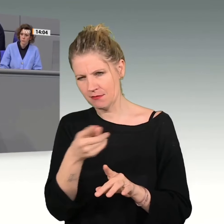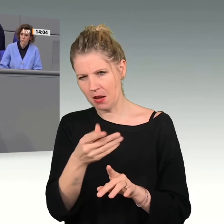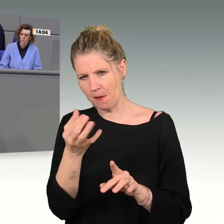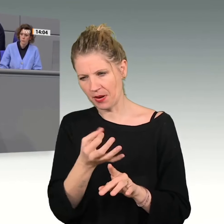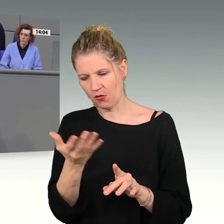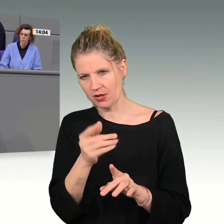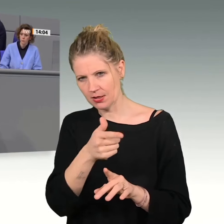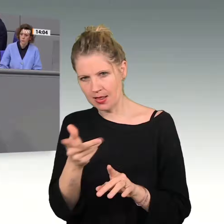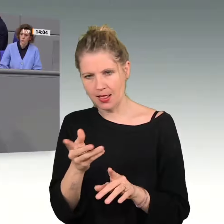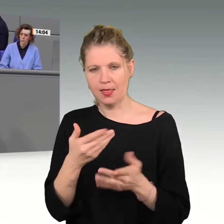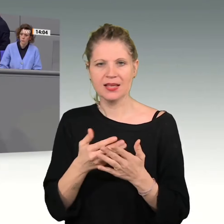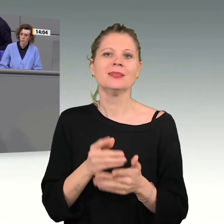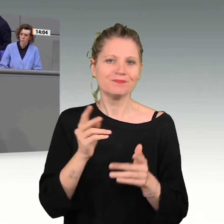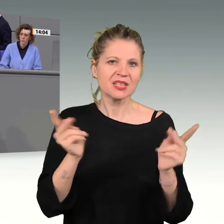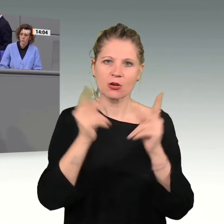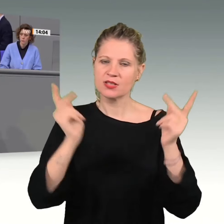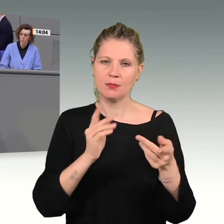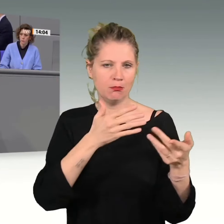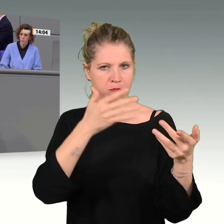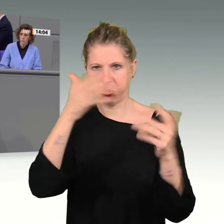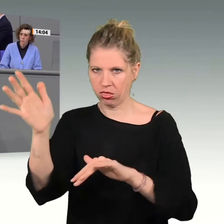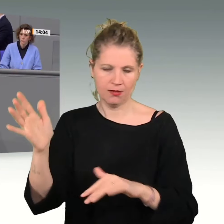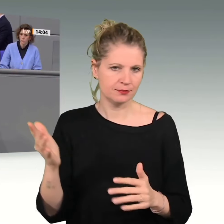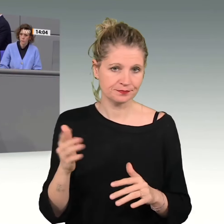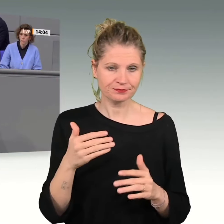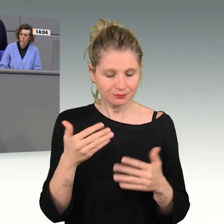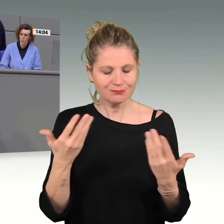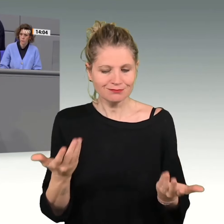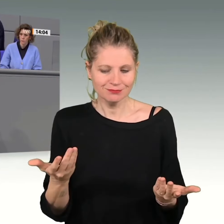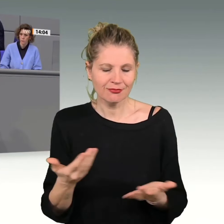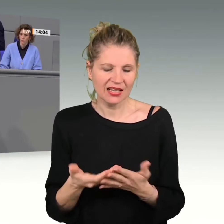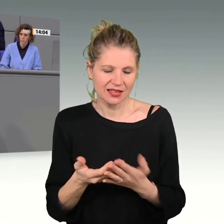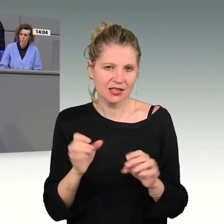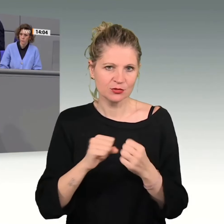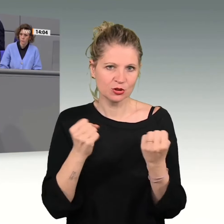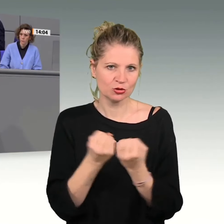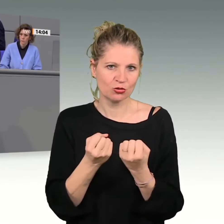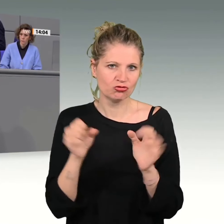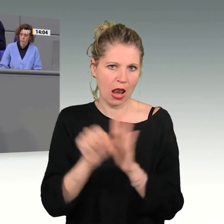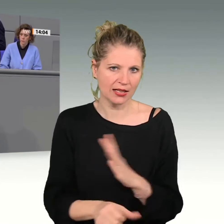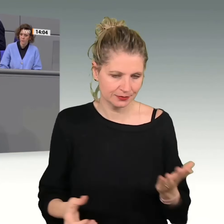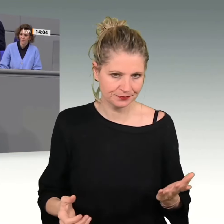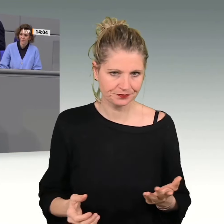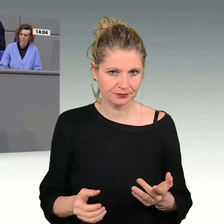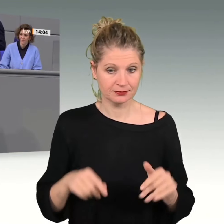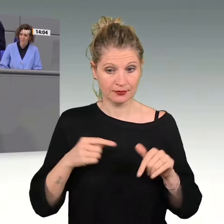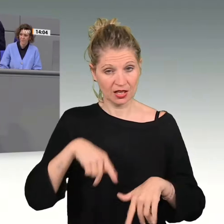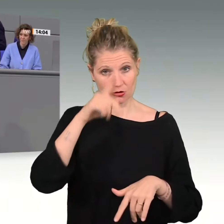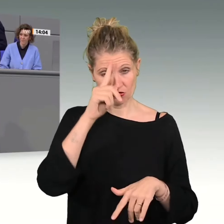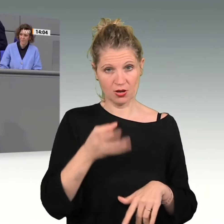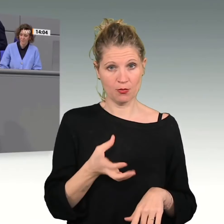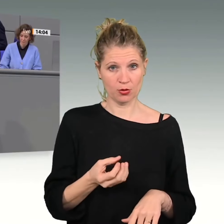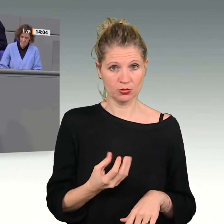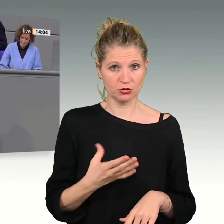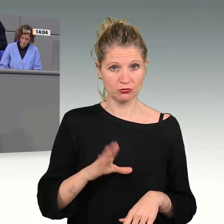dieses Konzept so falsch und führt in diese dramatisch schlechte Lage. Wenn Produktion in Deutschland stillgelegt wird